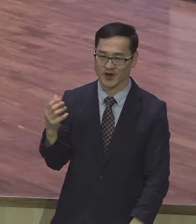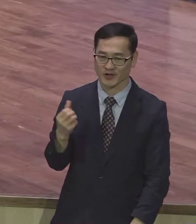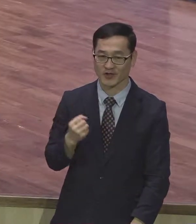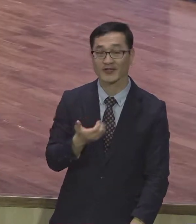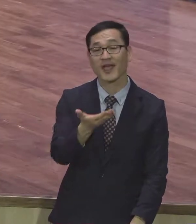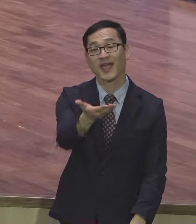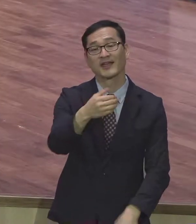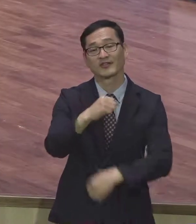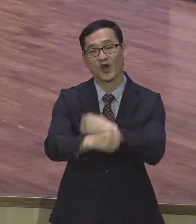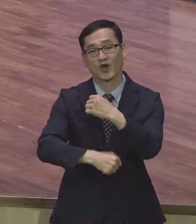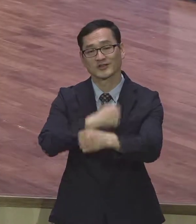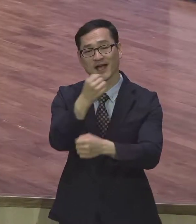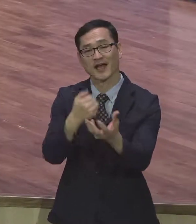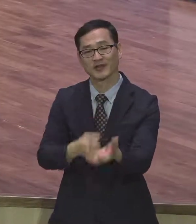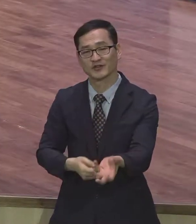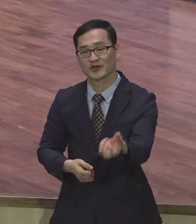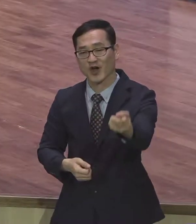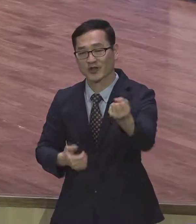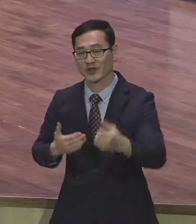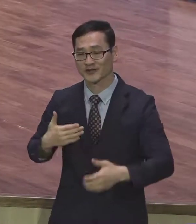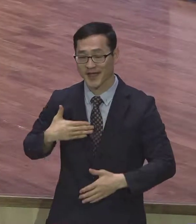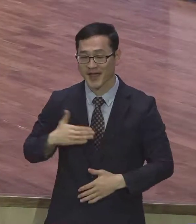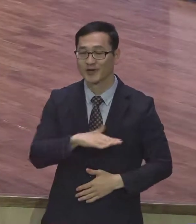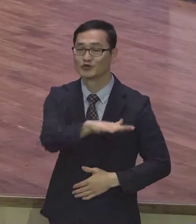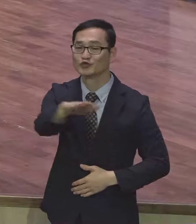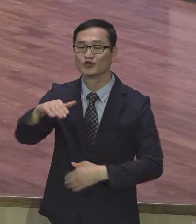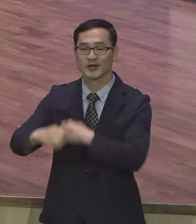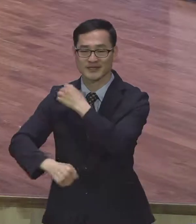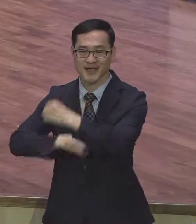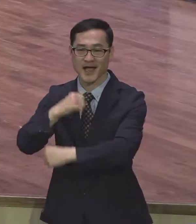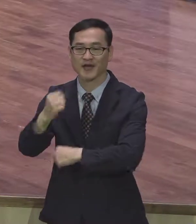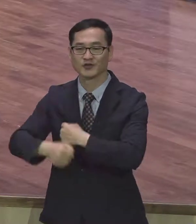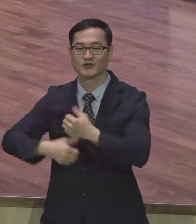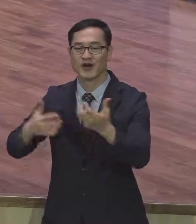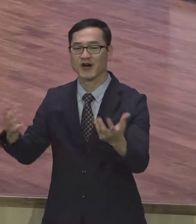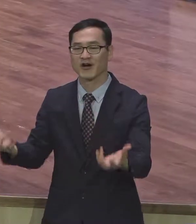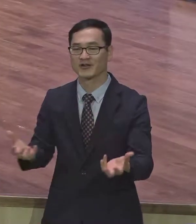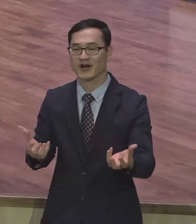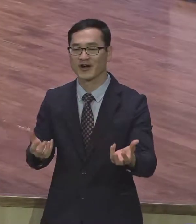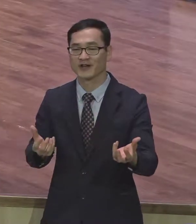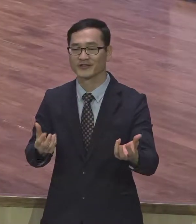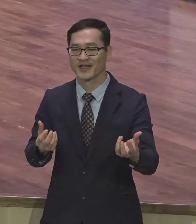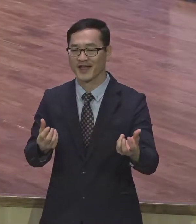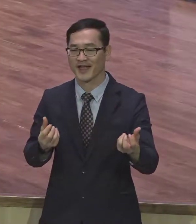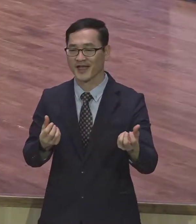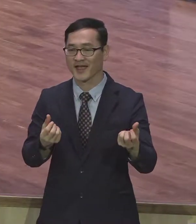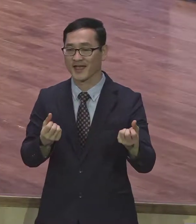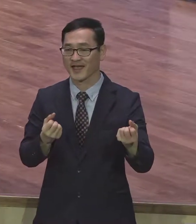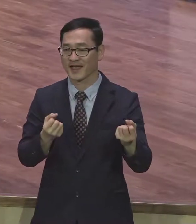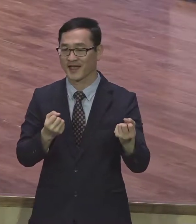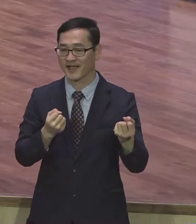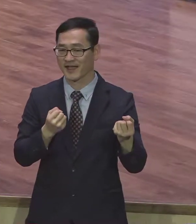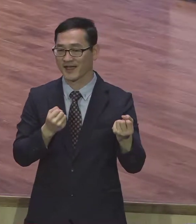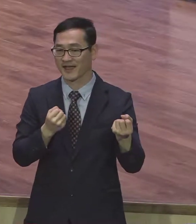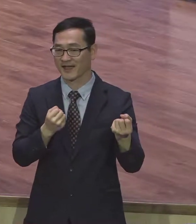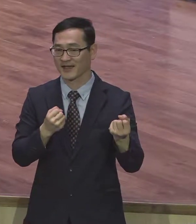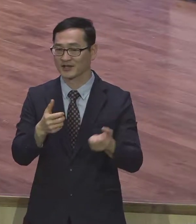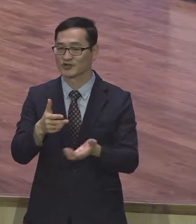얻었네 너 자유 얻었네 우리 자유 얻었네 주